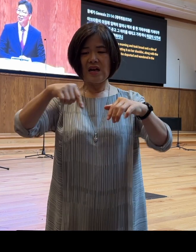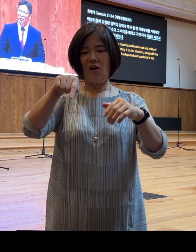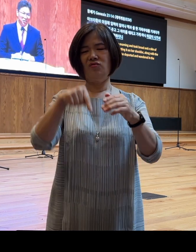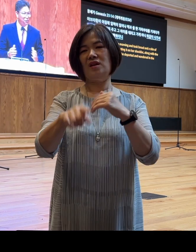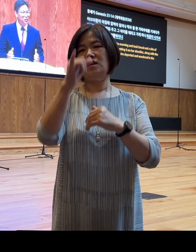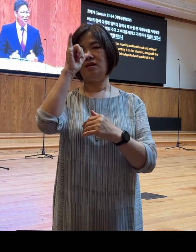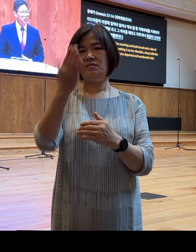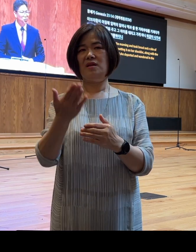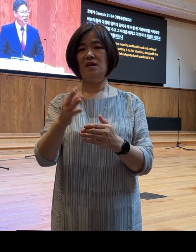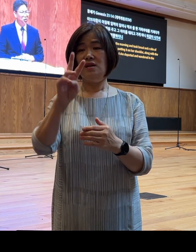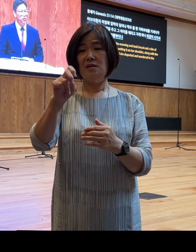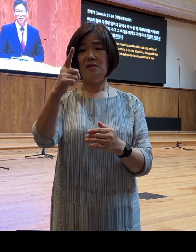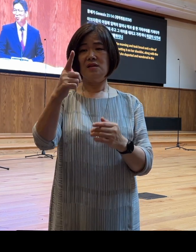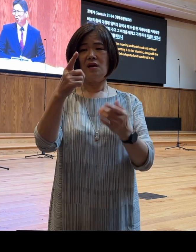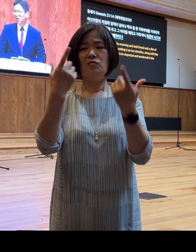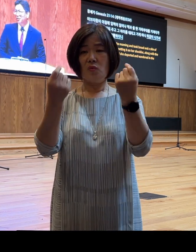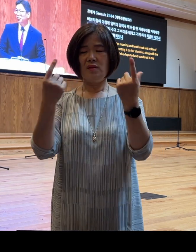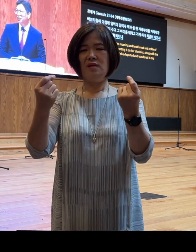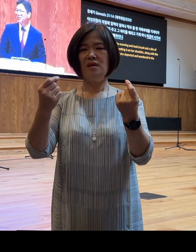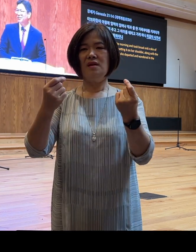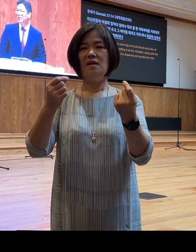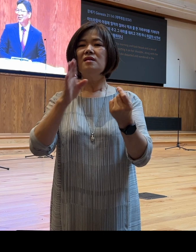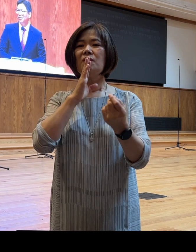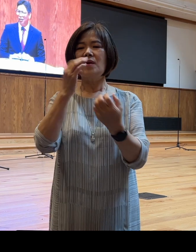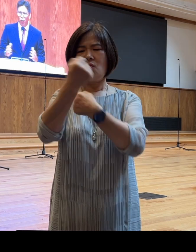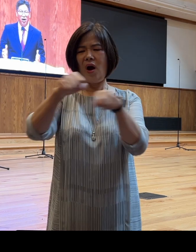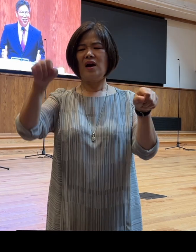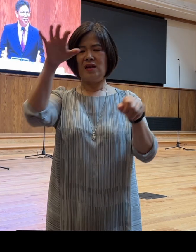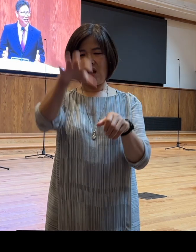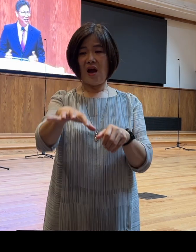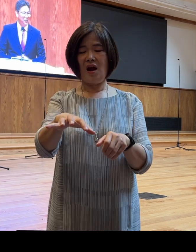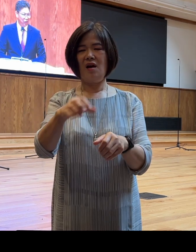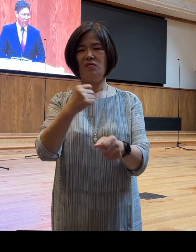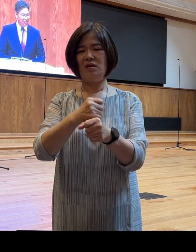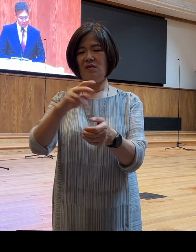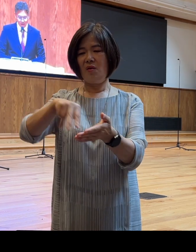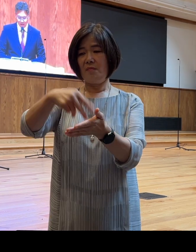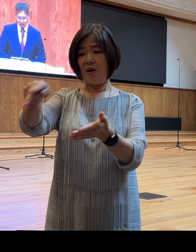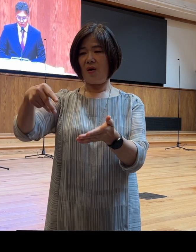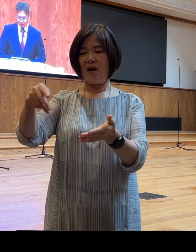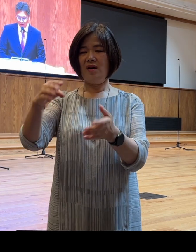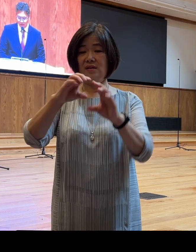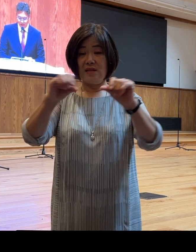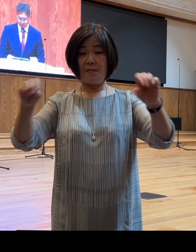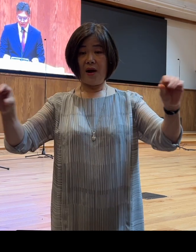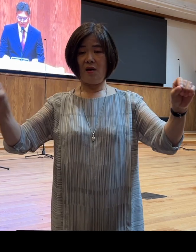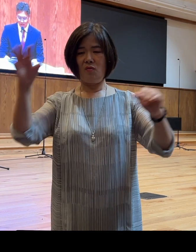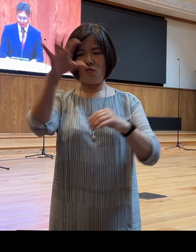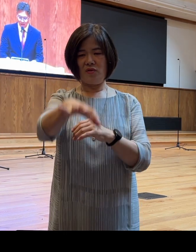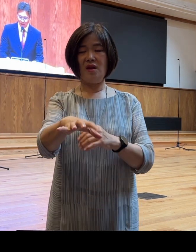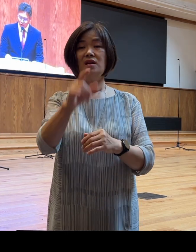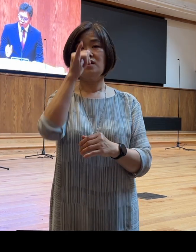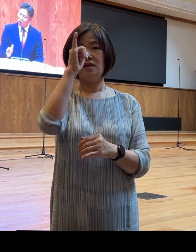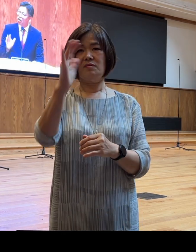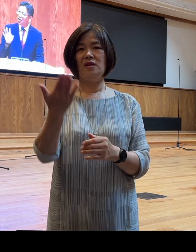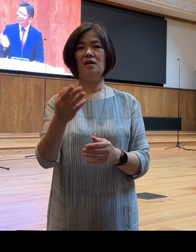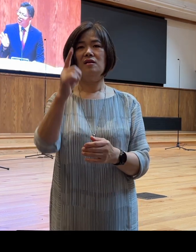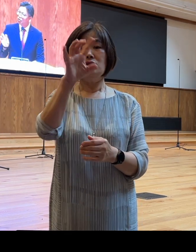21장에서도 이 여인은 지금 어디에 있는 거죠? 광야 가운데 사막 한가운데에 있습니다 그리고 거기에 한 단어를